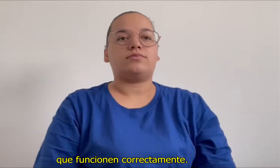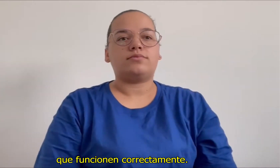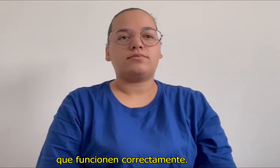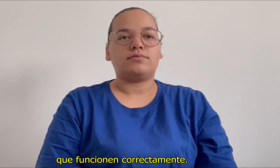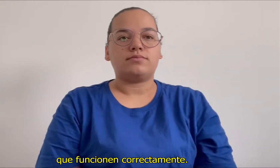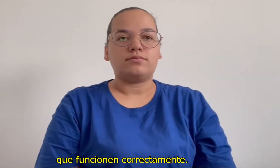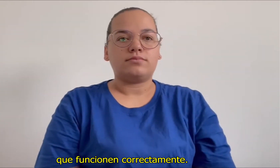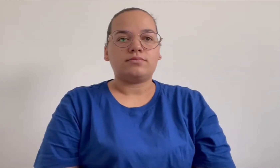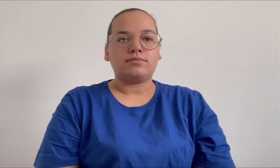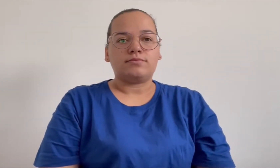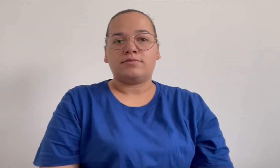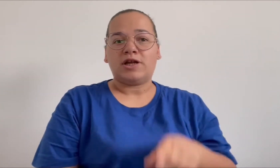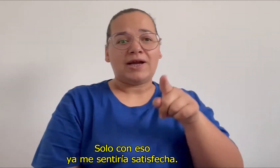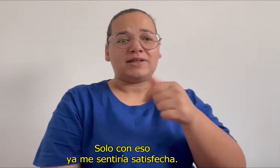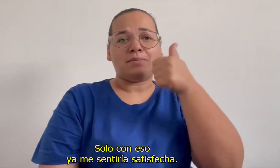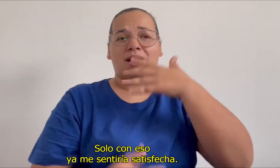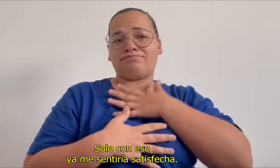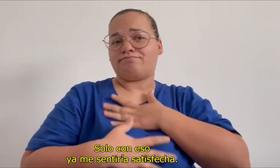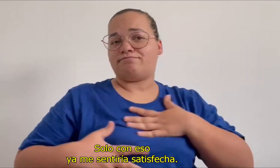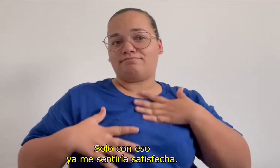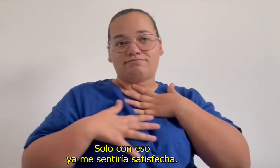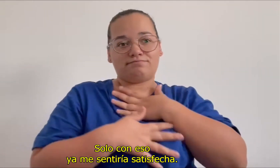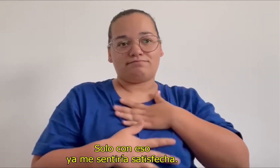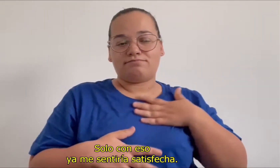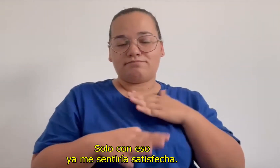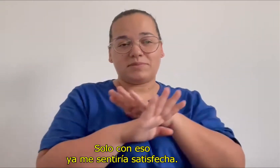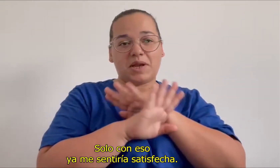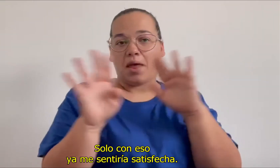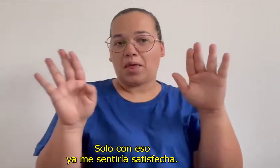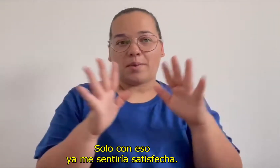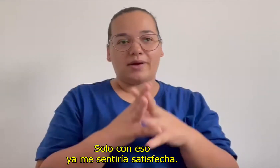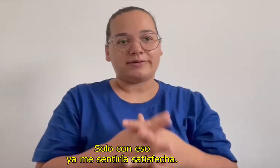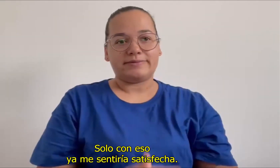correctamente. Solo con eso ya me sentiría satisfecha.